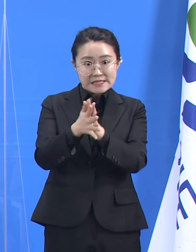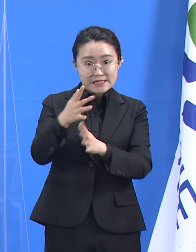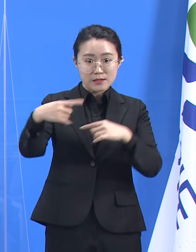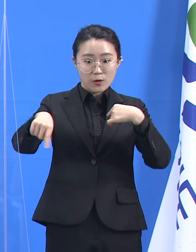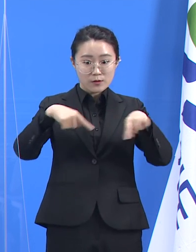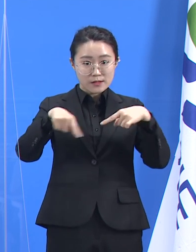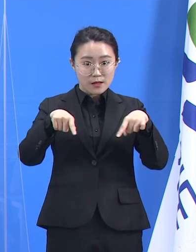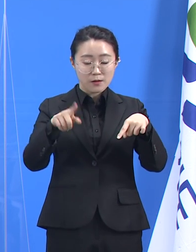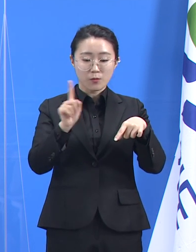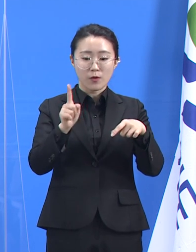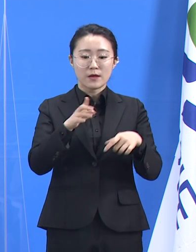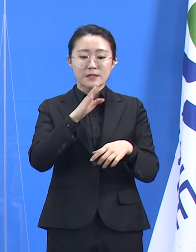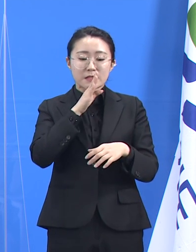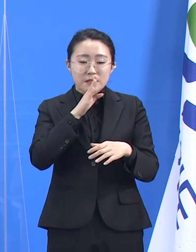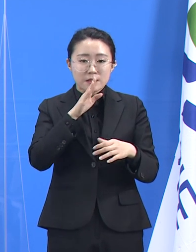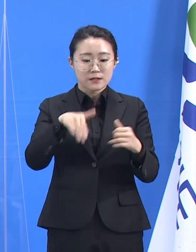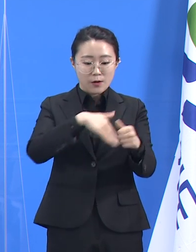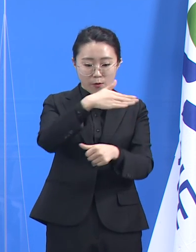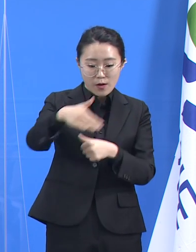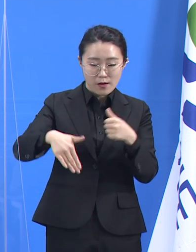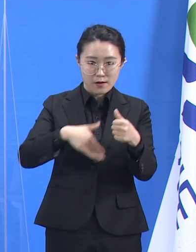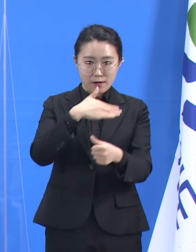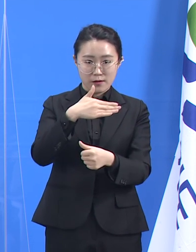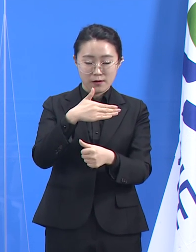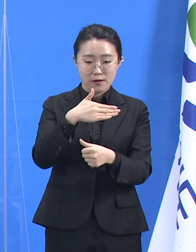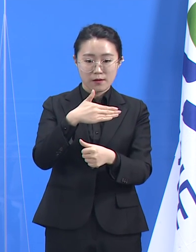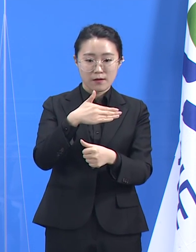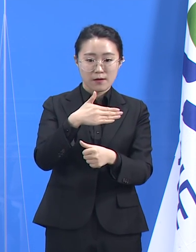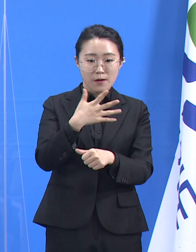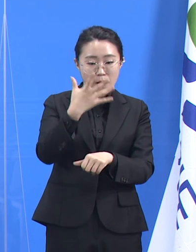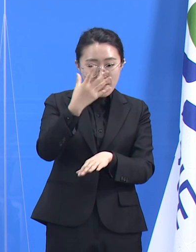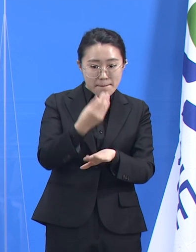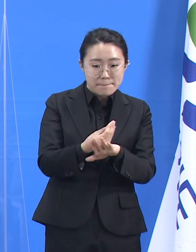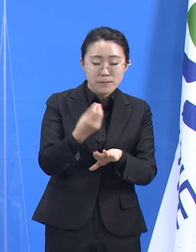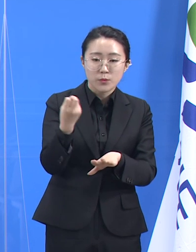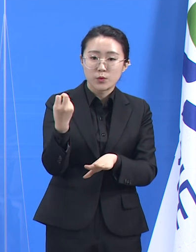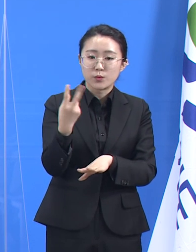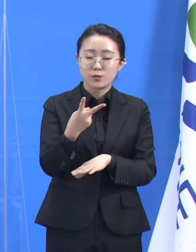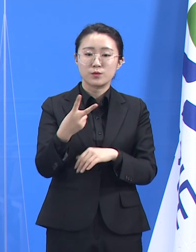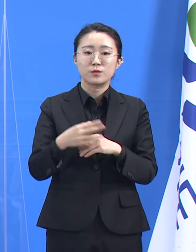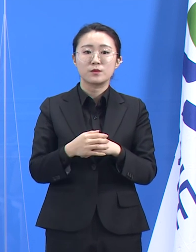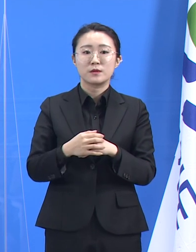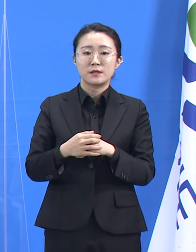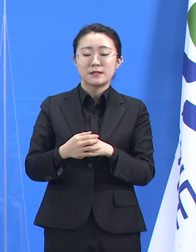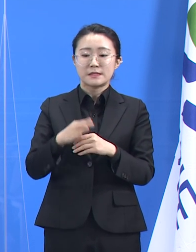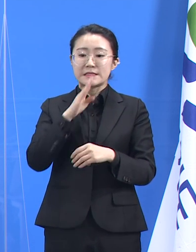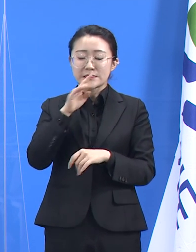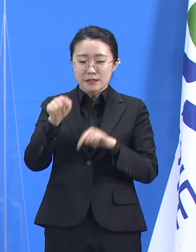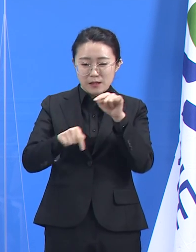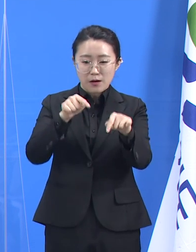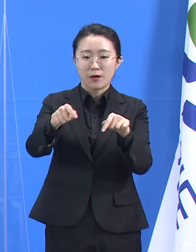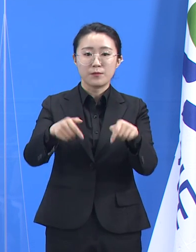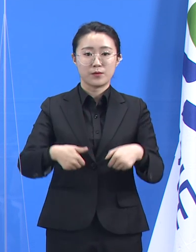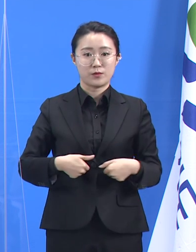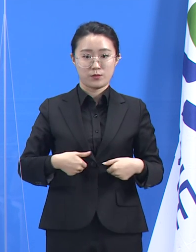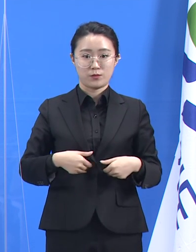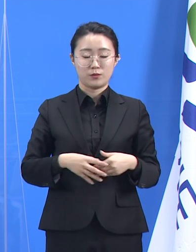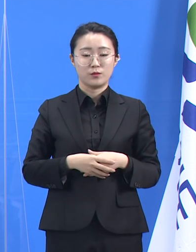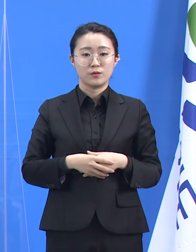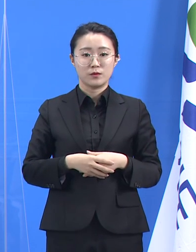시민들의 실천으로 이어져야 합니다. 그러기 위해선 민주적인 거버넌스 그리고 투명한